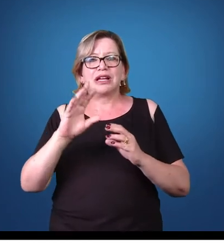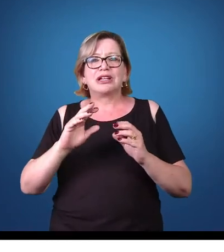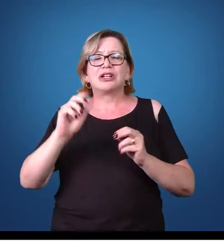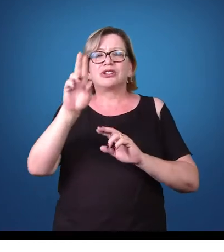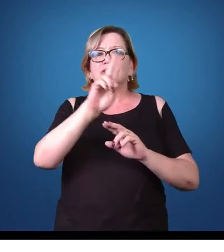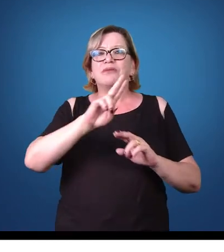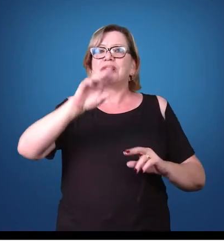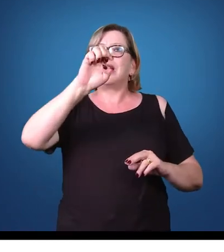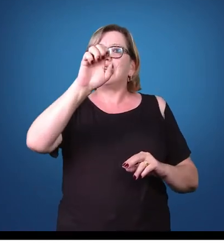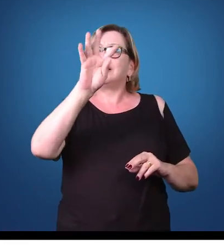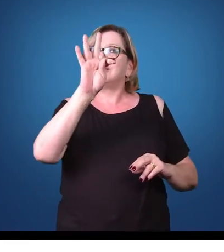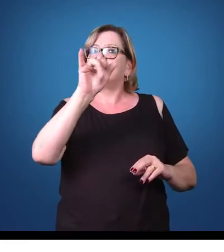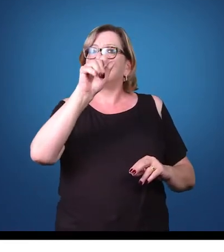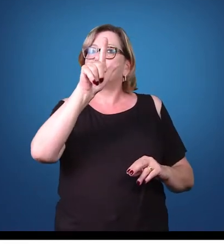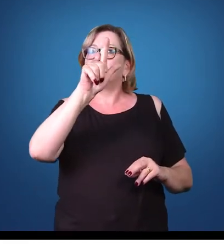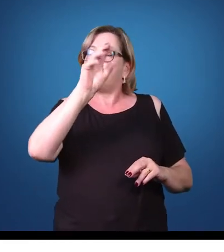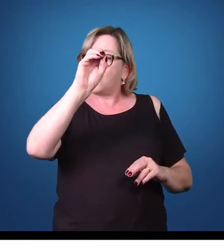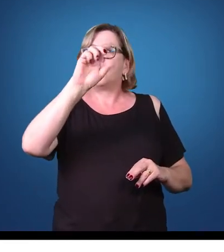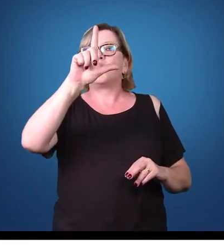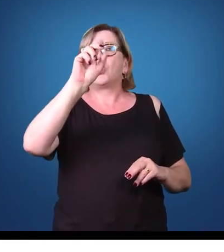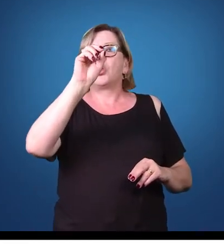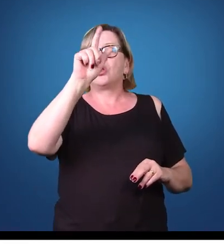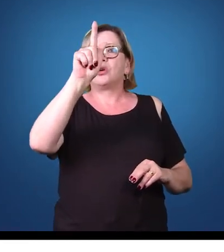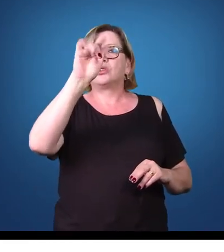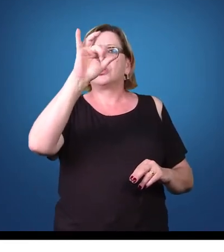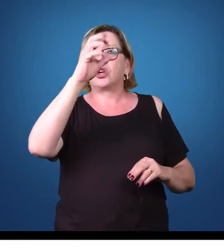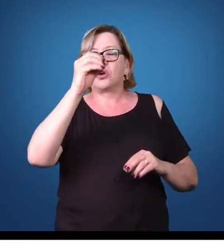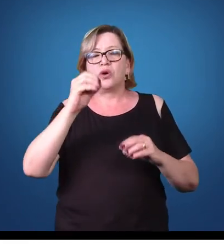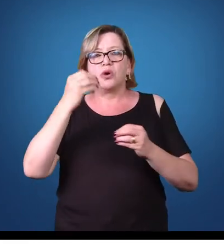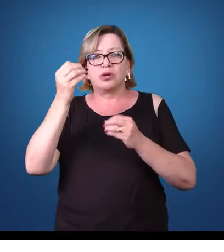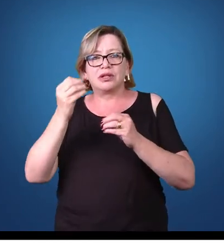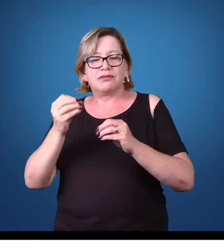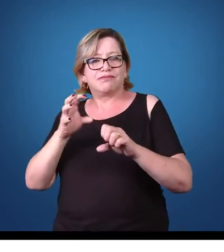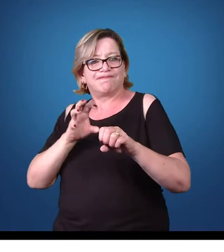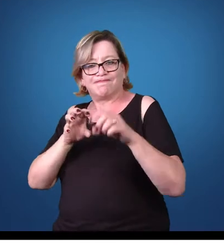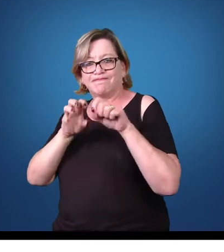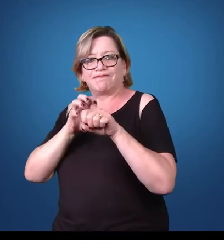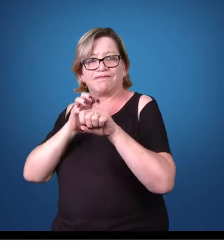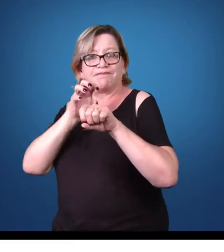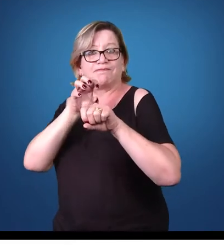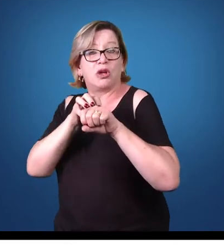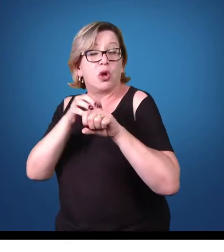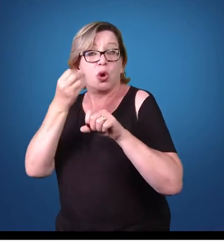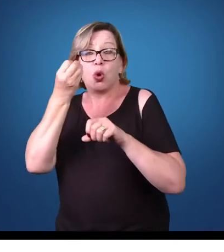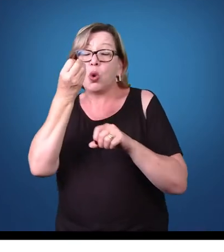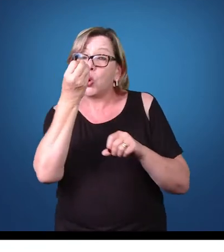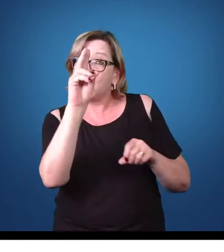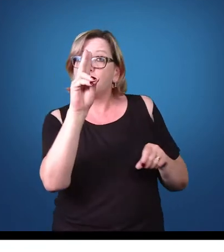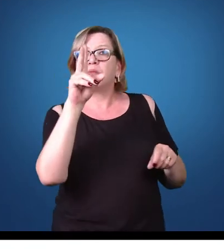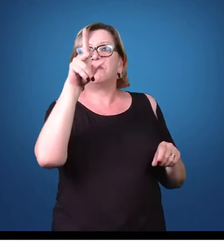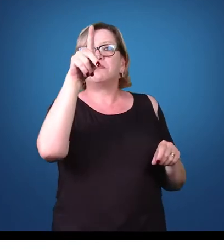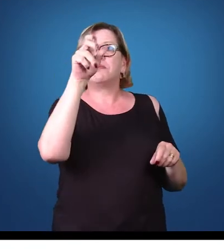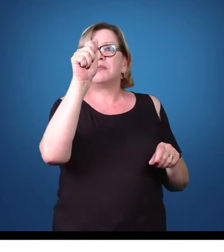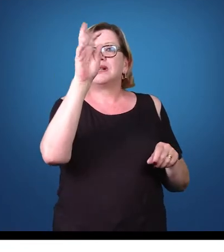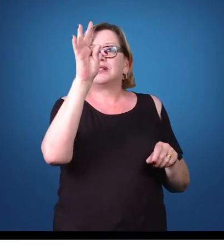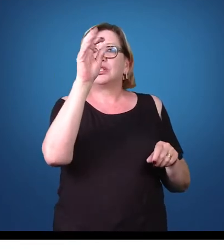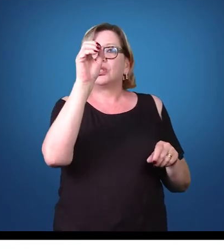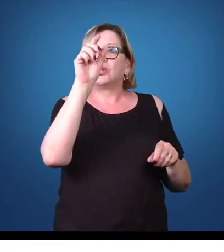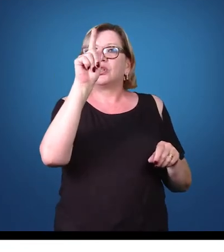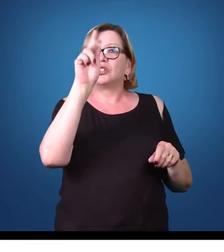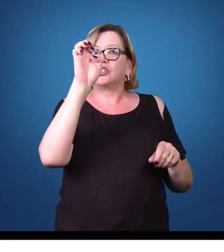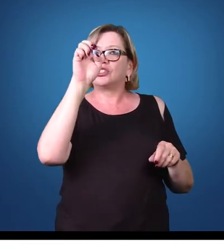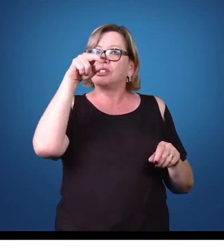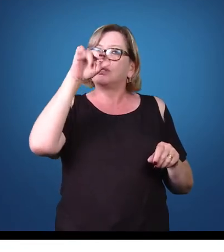etiológico o organismo ou parasita ou patógeno que está causando essa injúria.